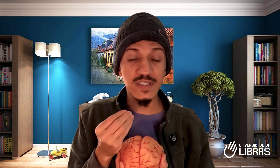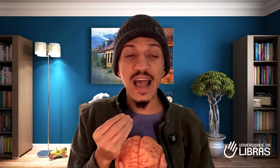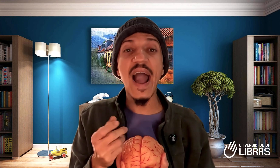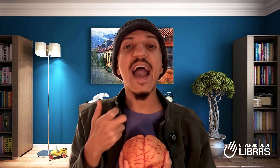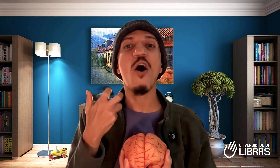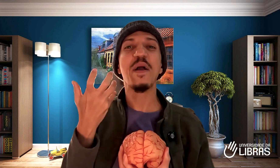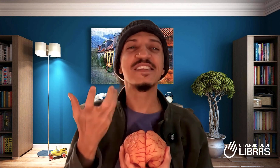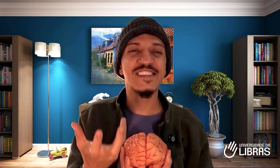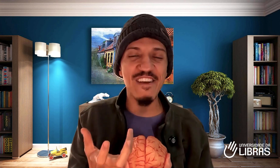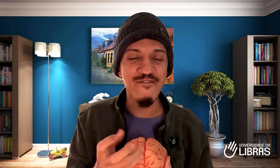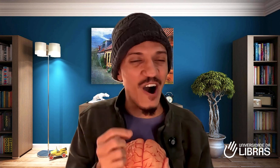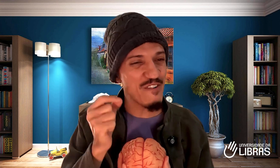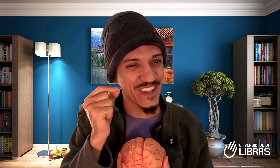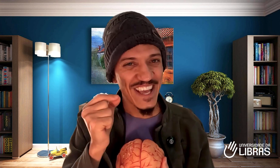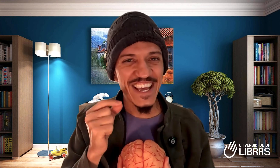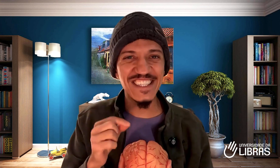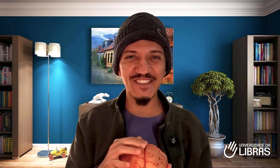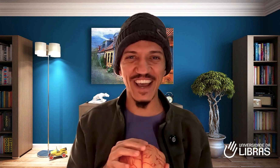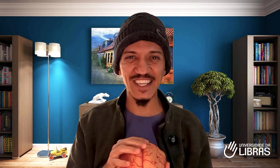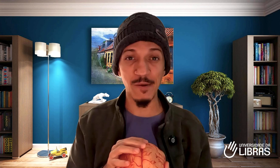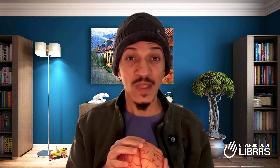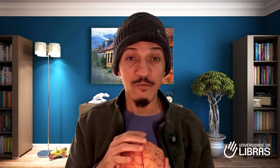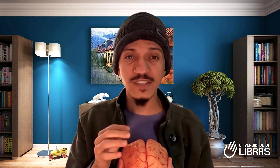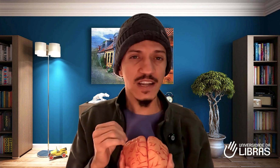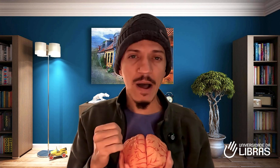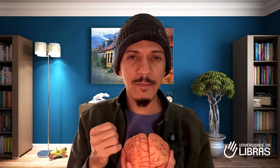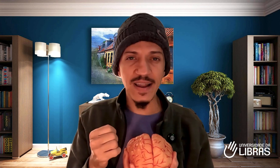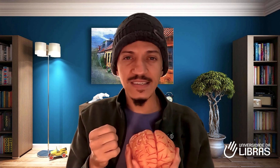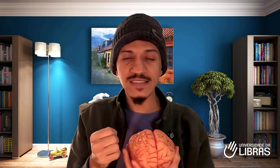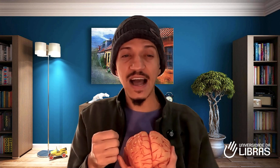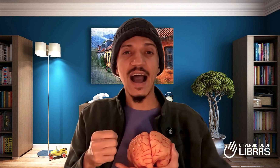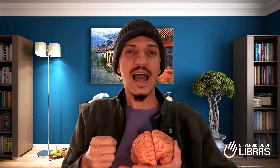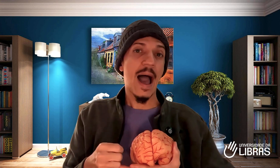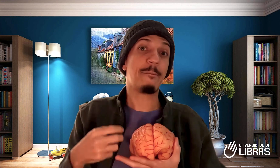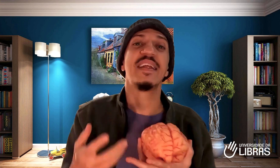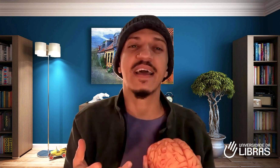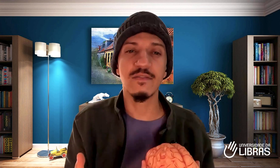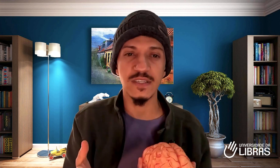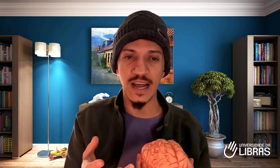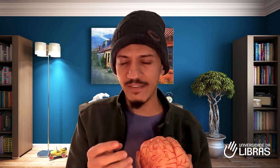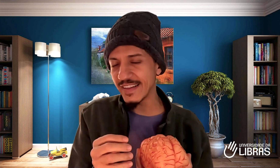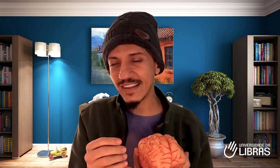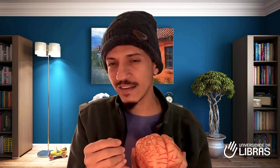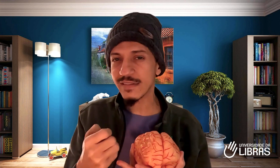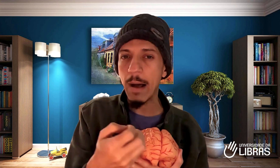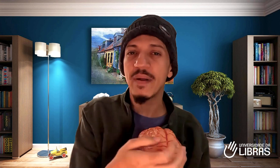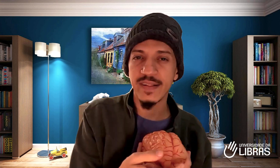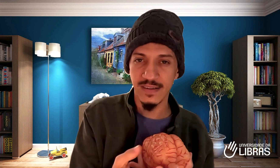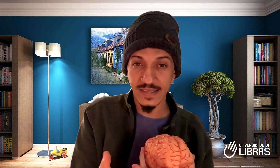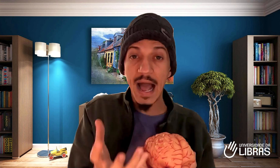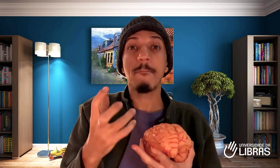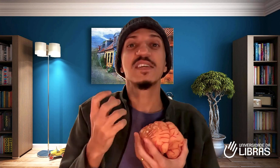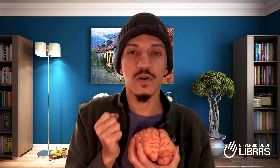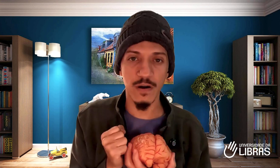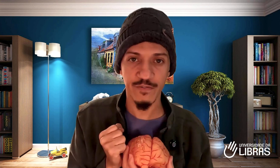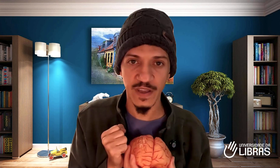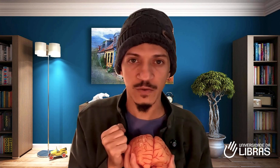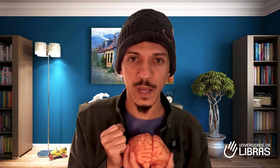realmente se envolve e se diverte. Você não apenas está aprendendo o cenário. verdade, você não está aprendendo. Você está absorvendo eles.